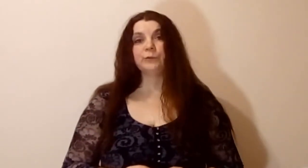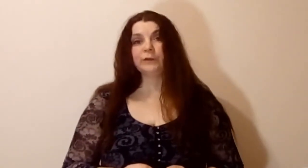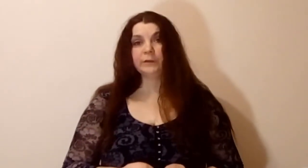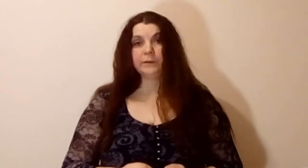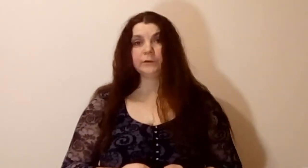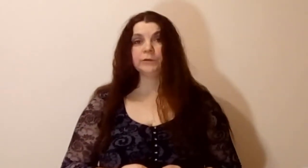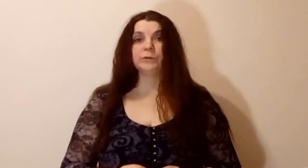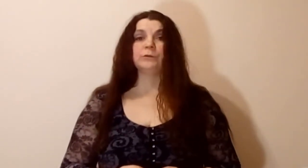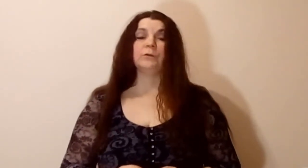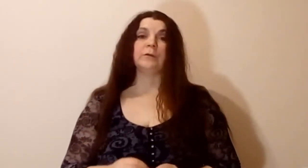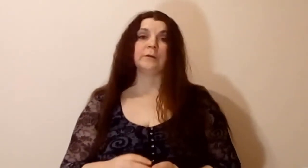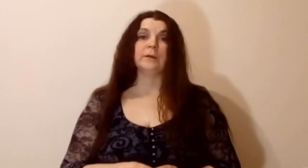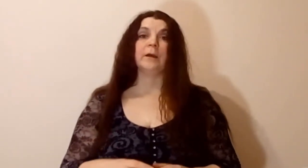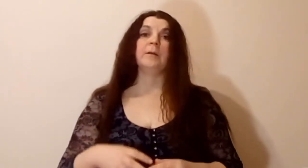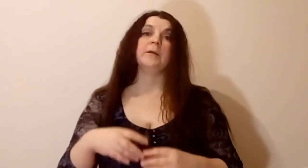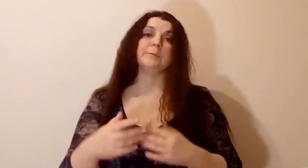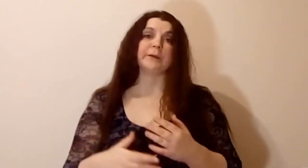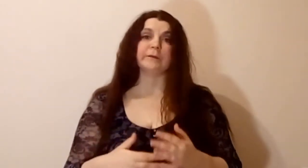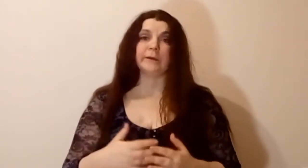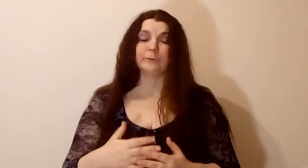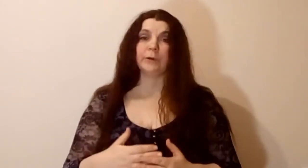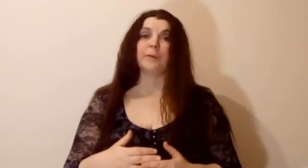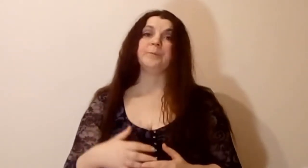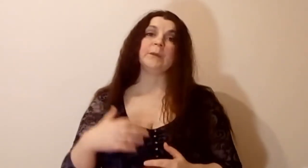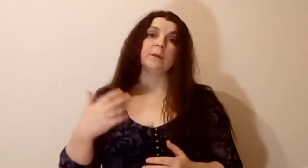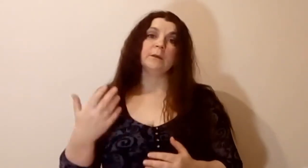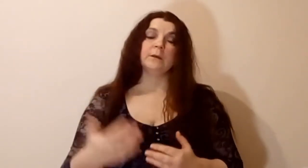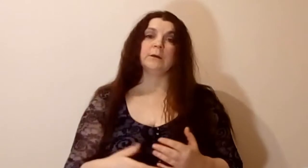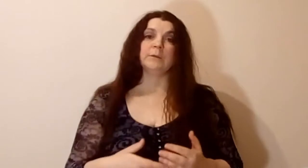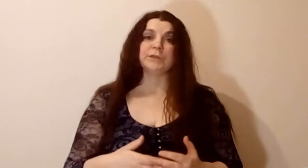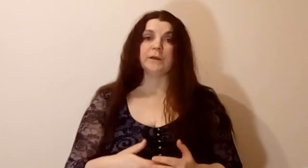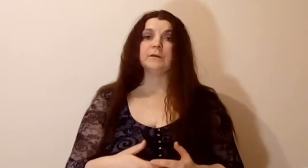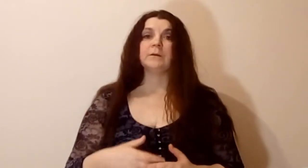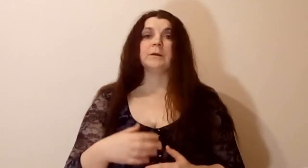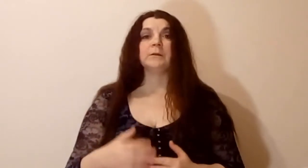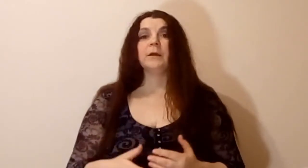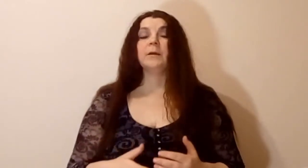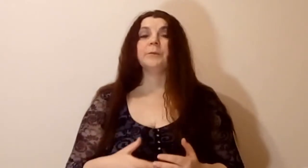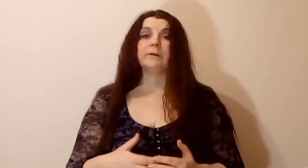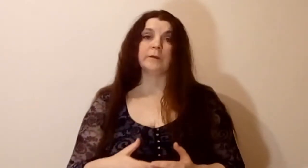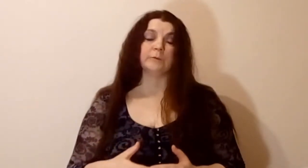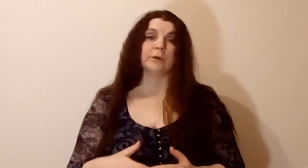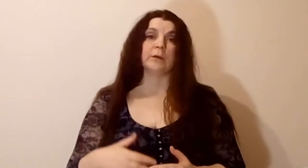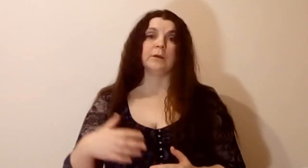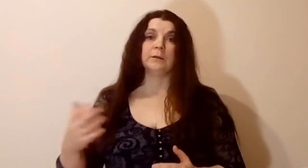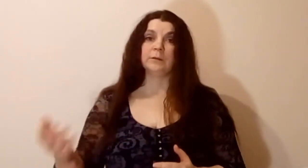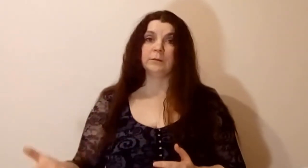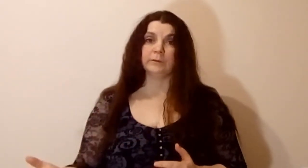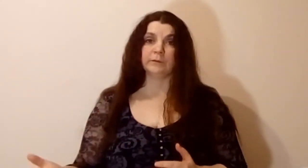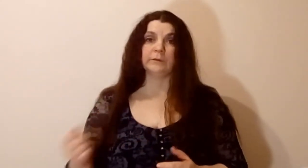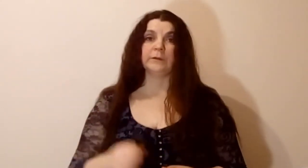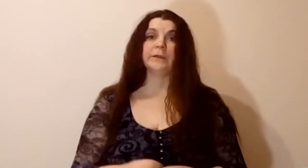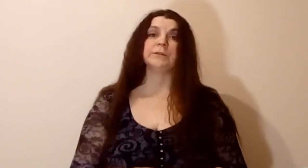тенденцию, что когда при разговоре общаются, когда при разговоре задеваешь